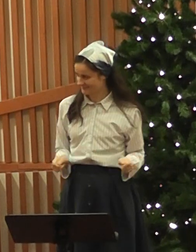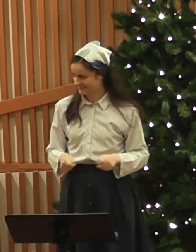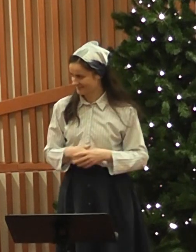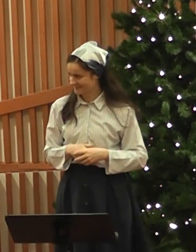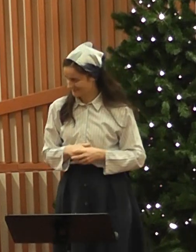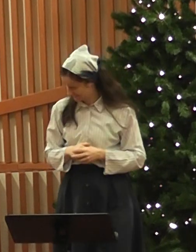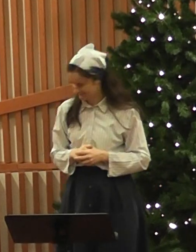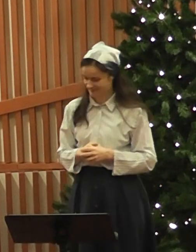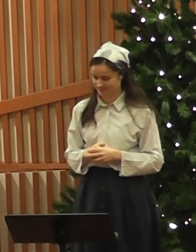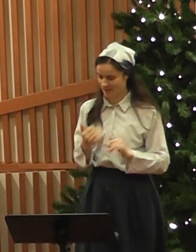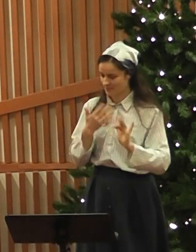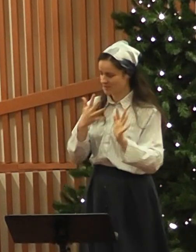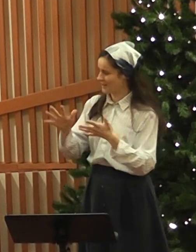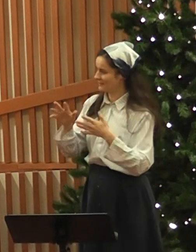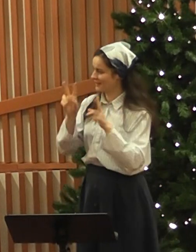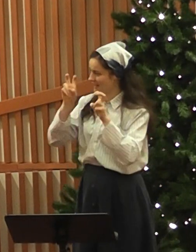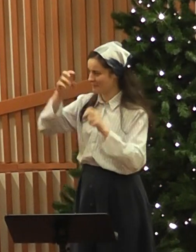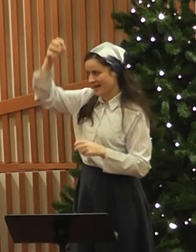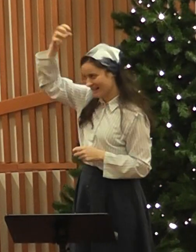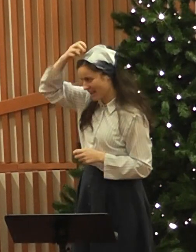Dumnezeu să vă binecuvinteze pe toți!